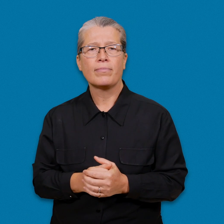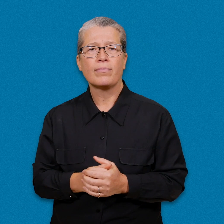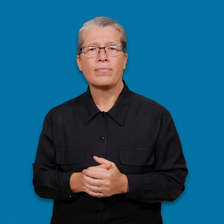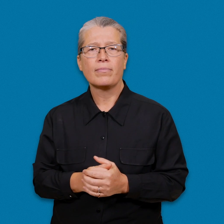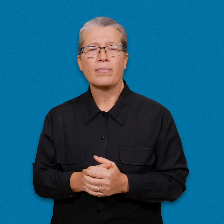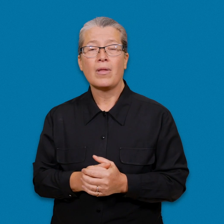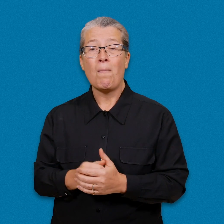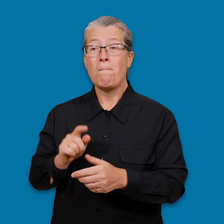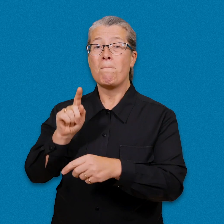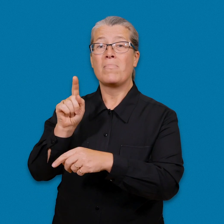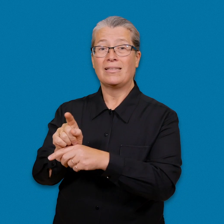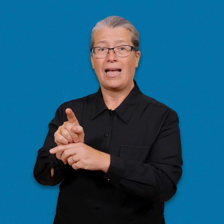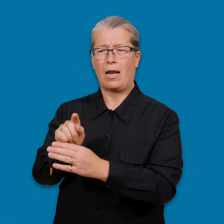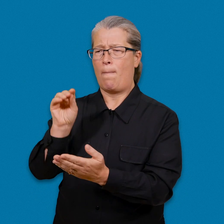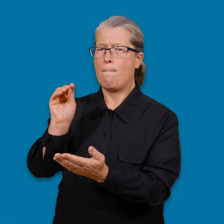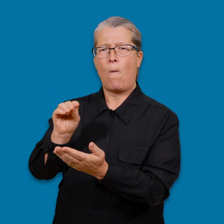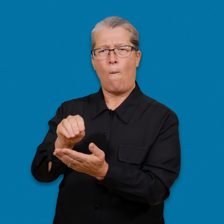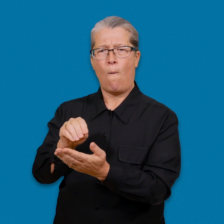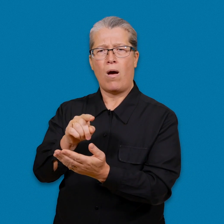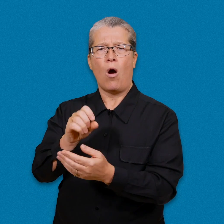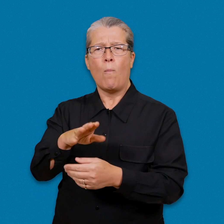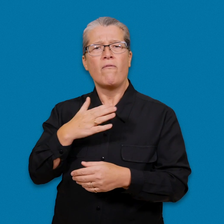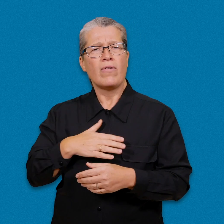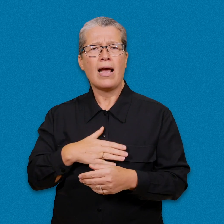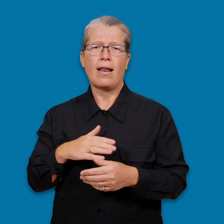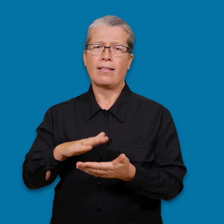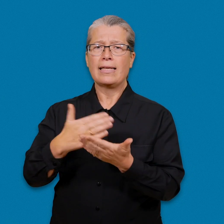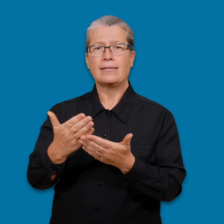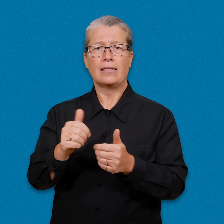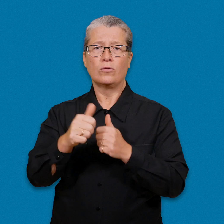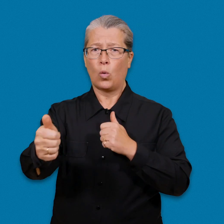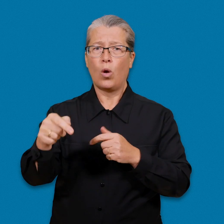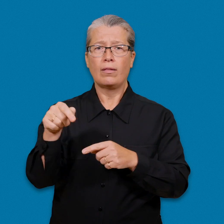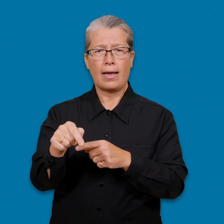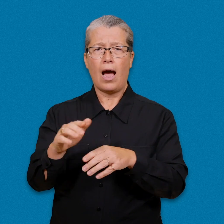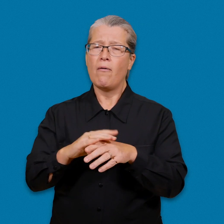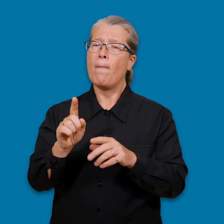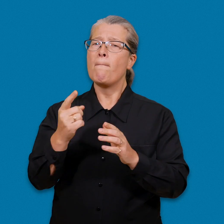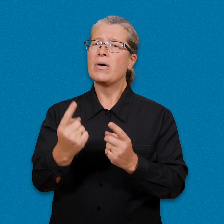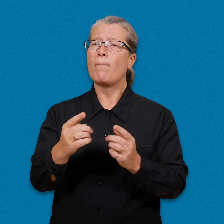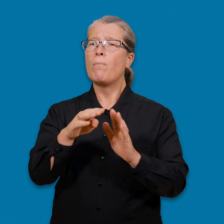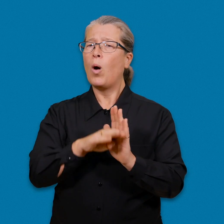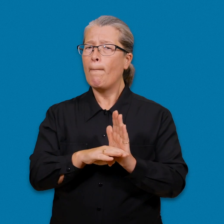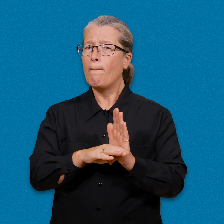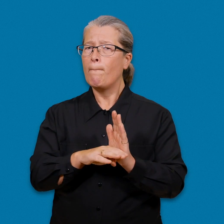tolkning. Ange också i beställningen om du vill att distanstolkningen genomförs med ett visst program.